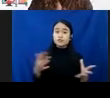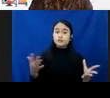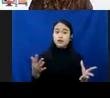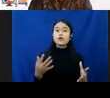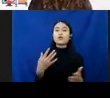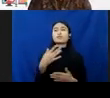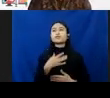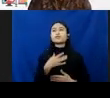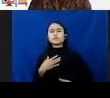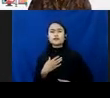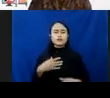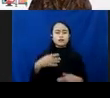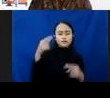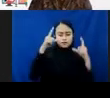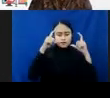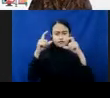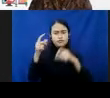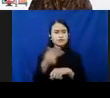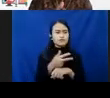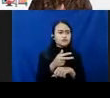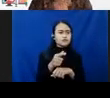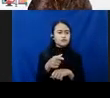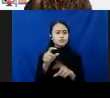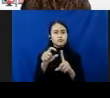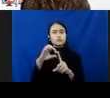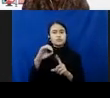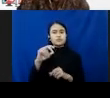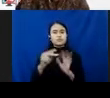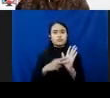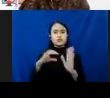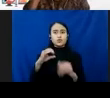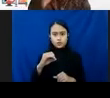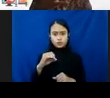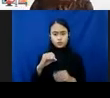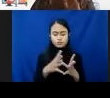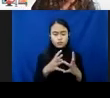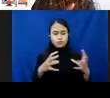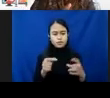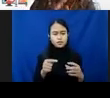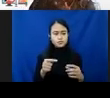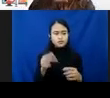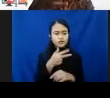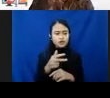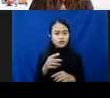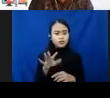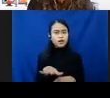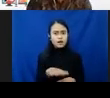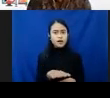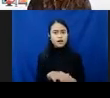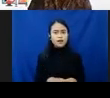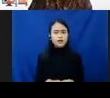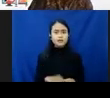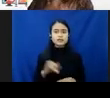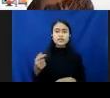gambar-gambar porno yang sebagian itu adalah video dan gambar porno anak juga. Jadi anggota yang mendevelop adalah anak.